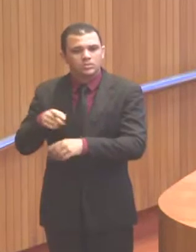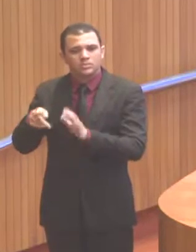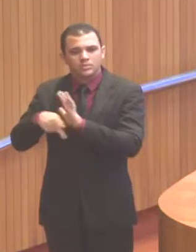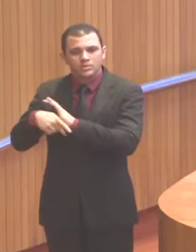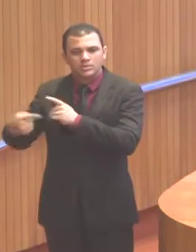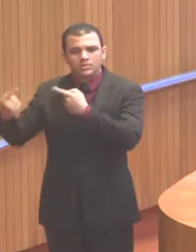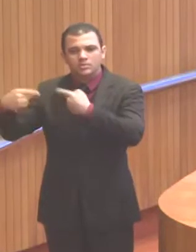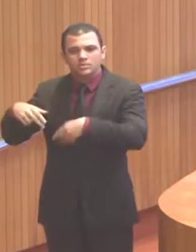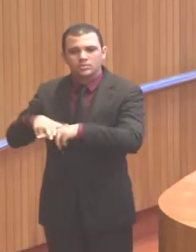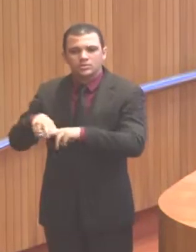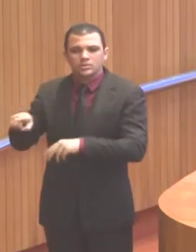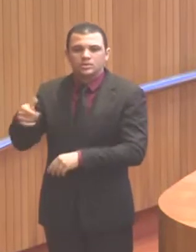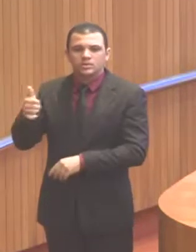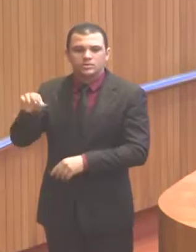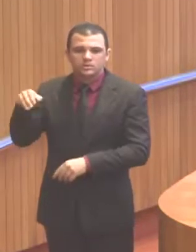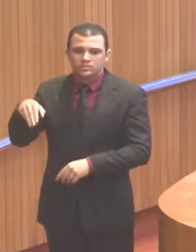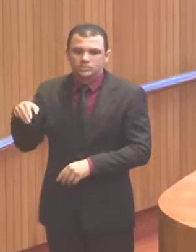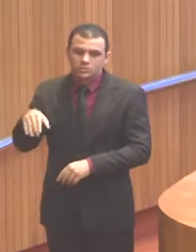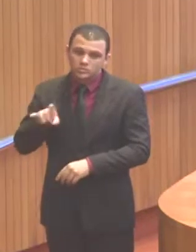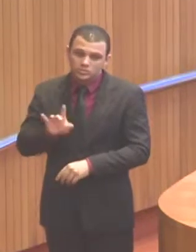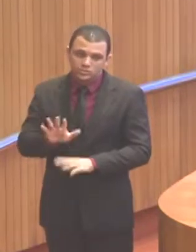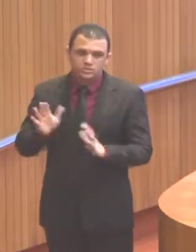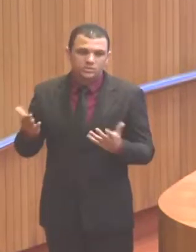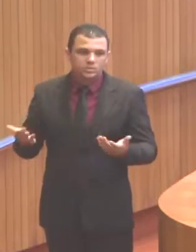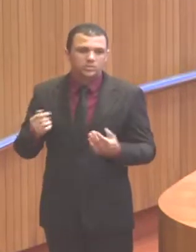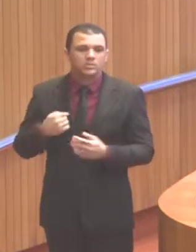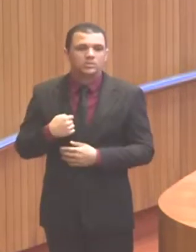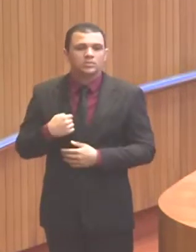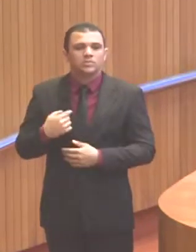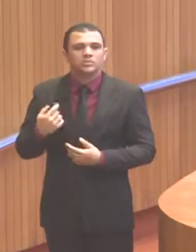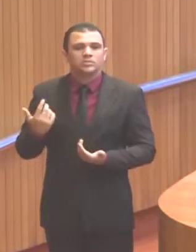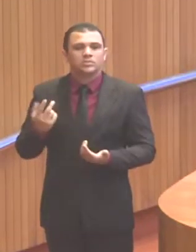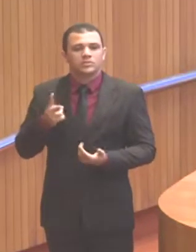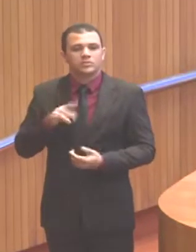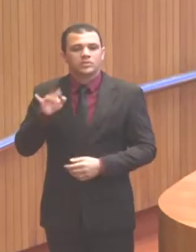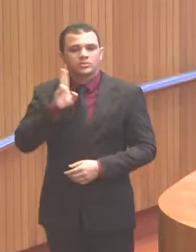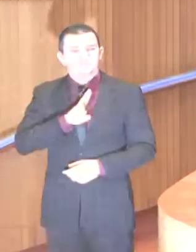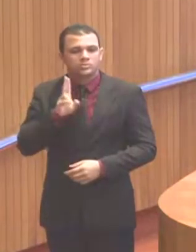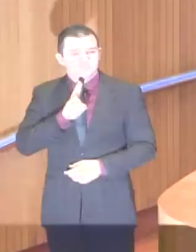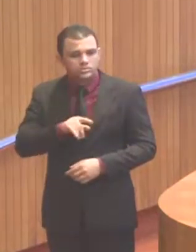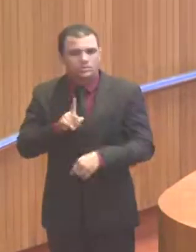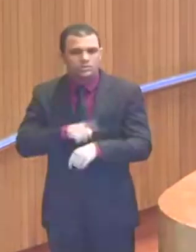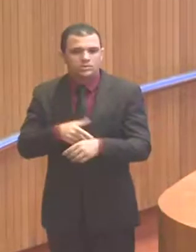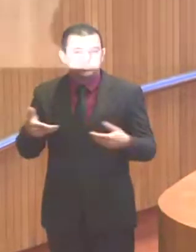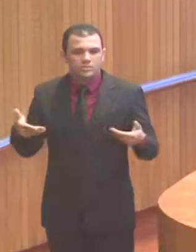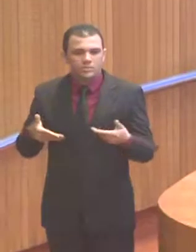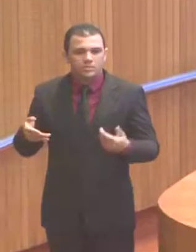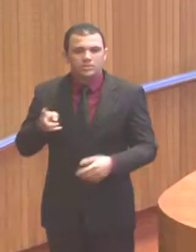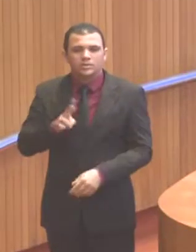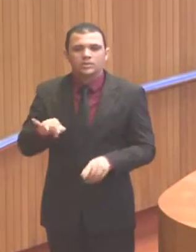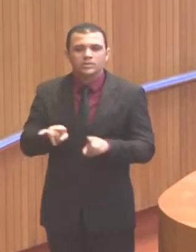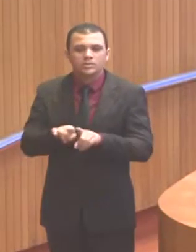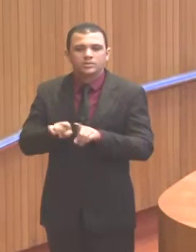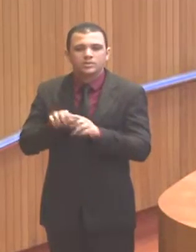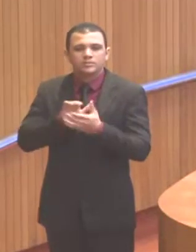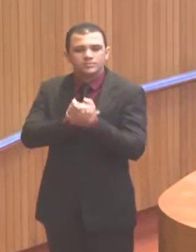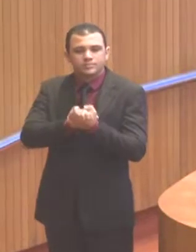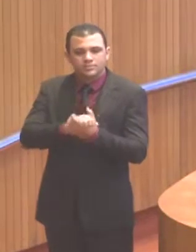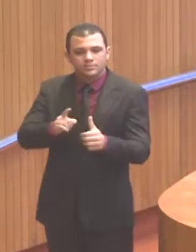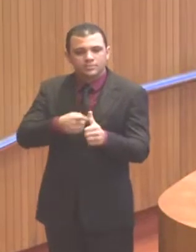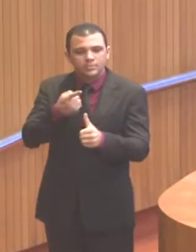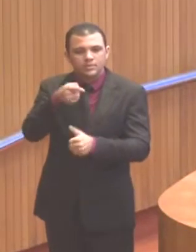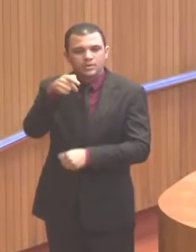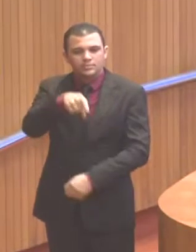pequeno, de apenas 10 minutos, então, estou utilizando esse tempo e queria, na verdade, cumprimentar os professores